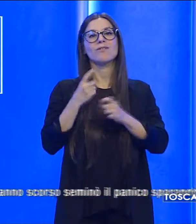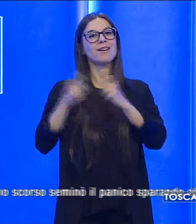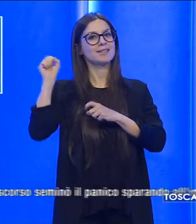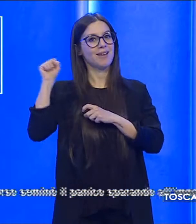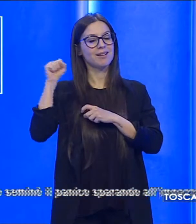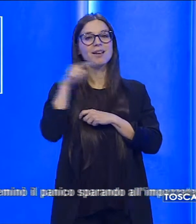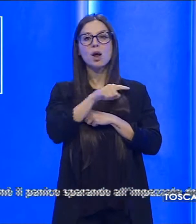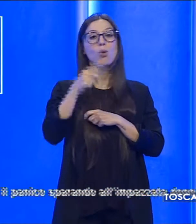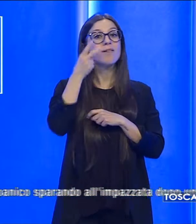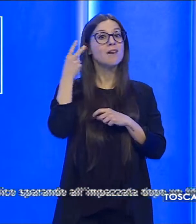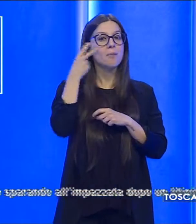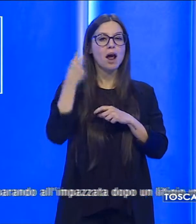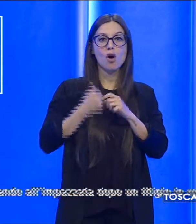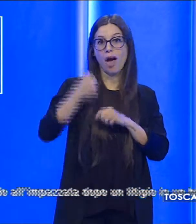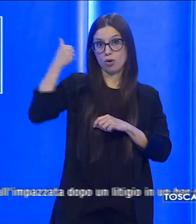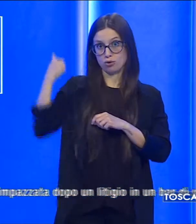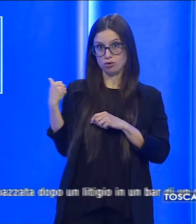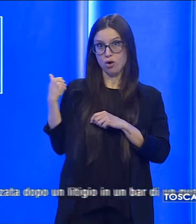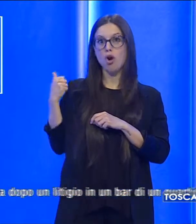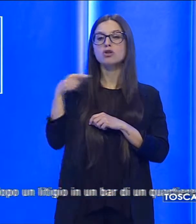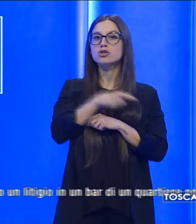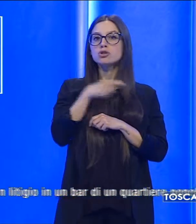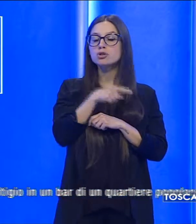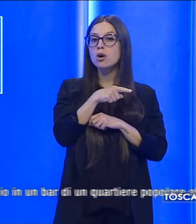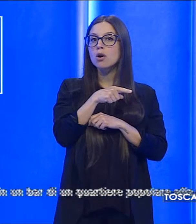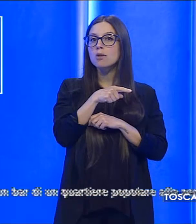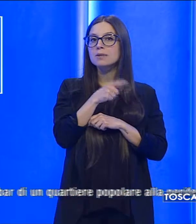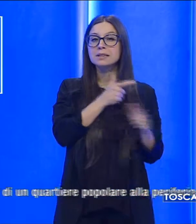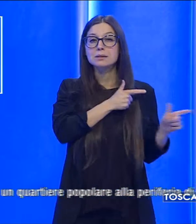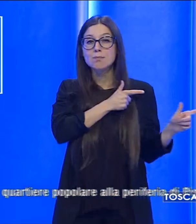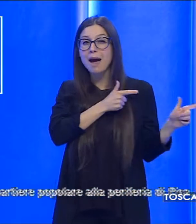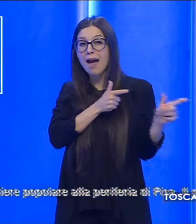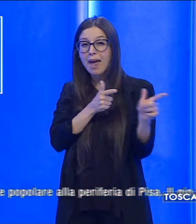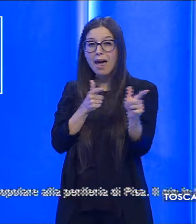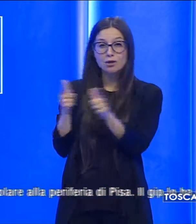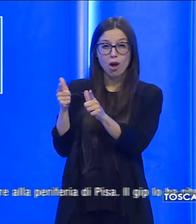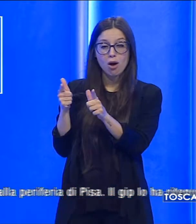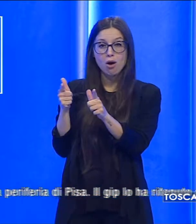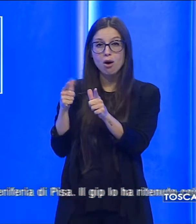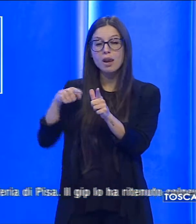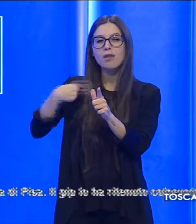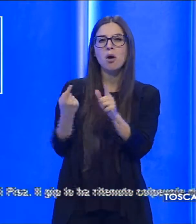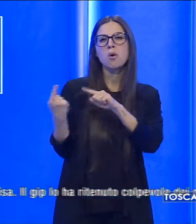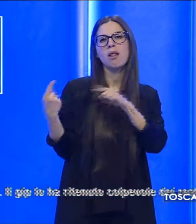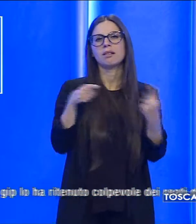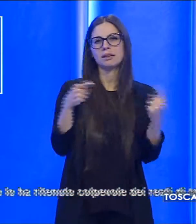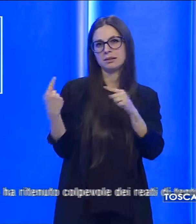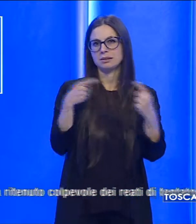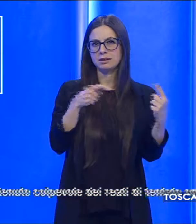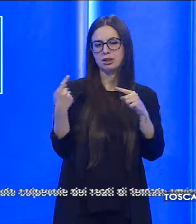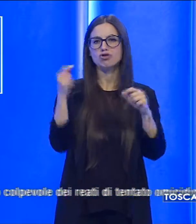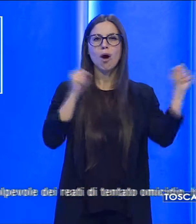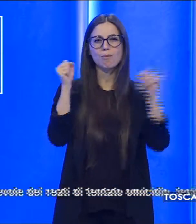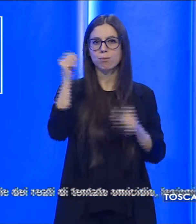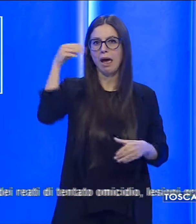febbraio dell'anno scorso seminò il panico, sparando all'impazzata dopo un litigio in un